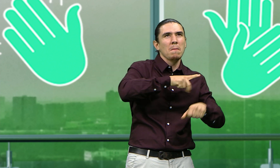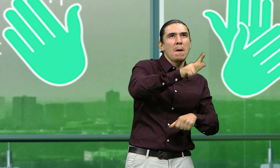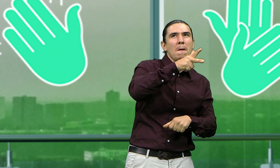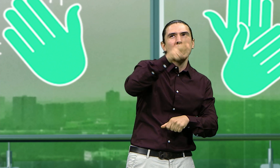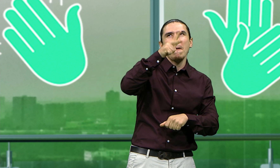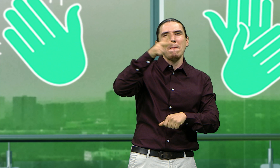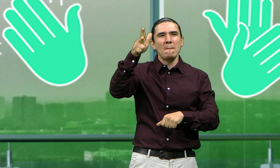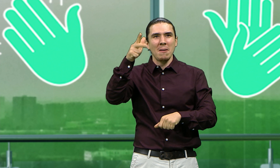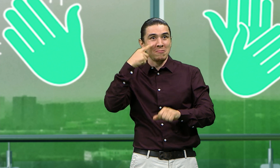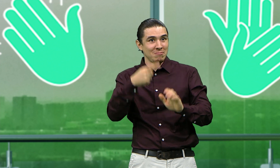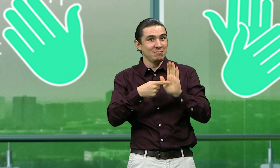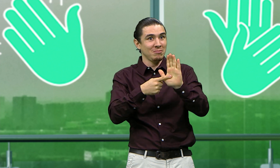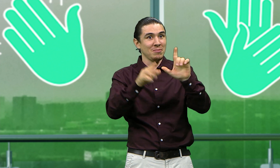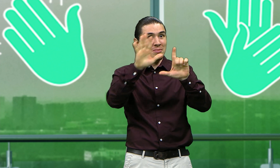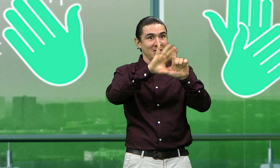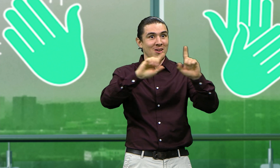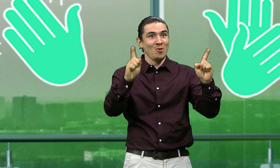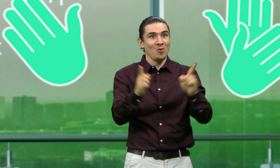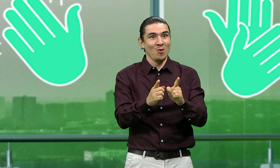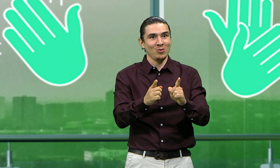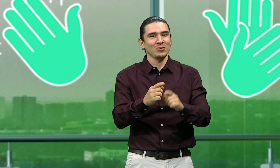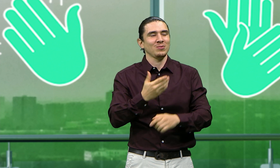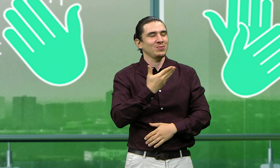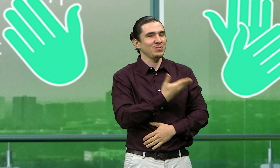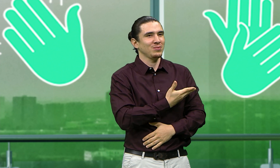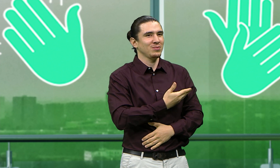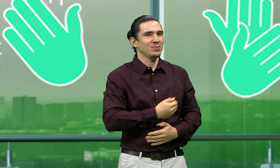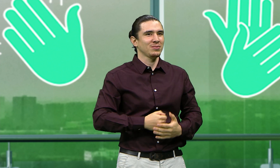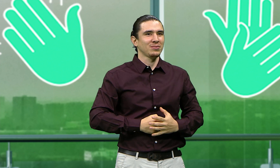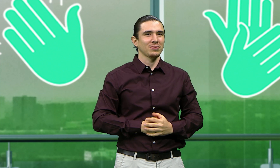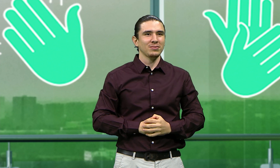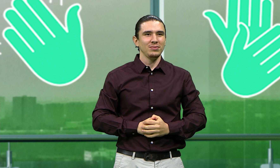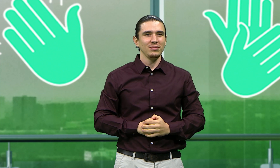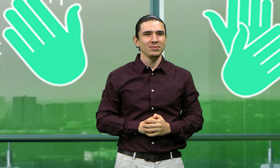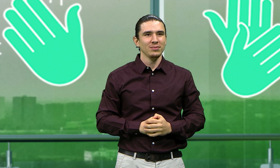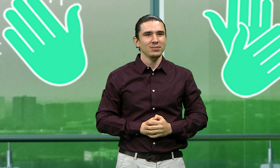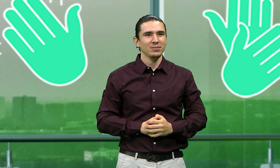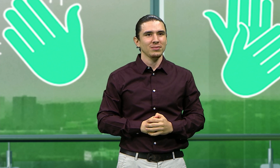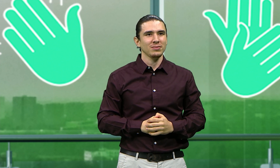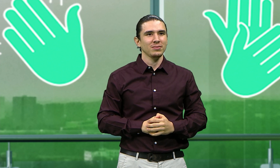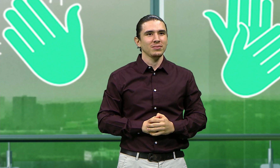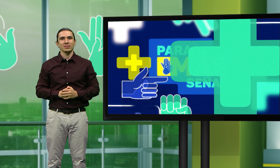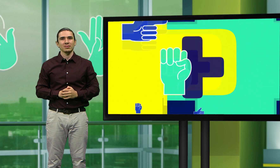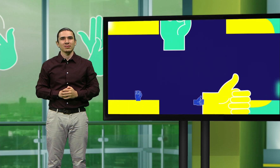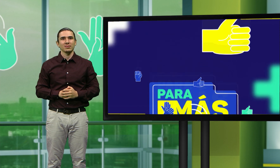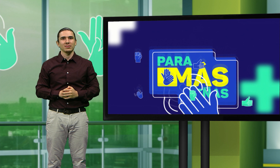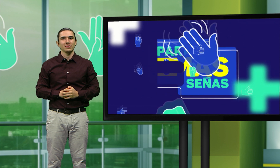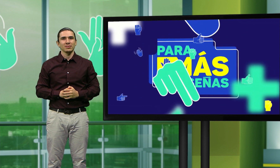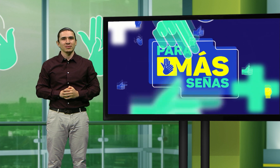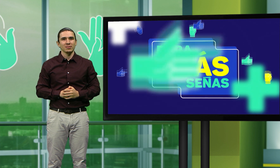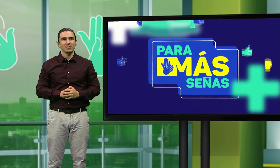jarlista, que le encantan las motos y también le gusta muchísimo salir a pueblear. Vamos a ver esta nota.